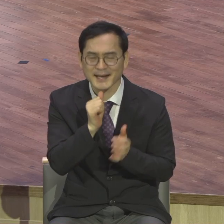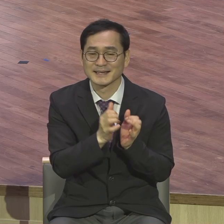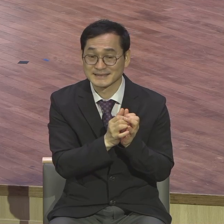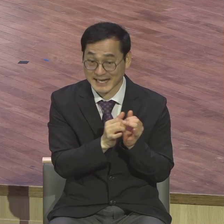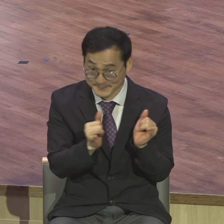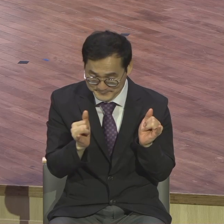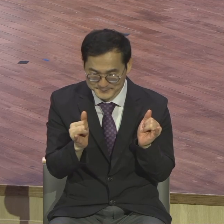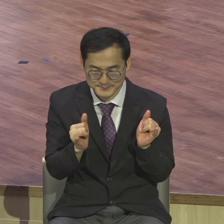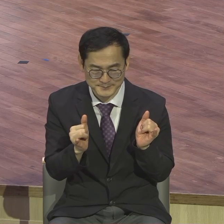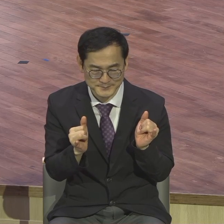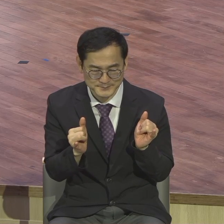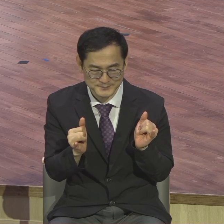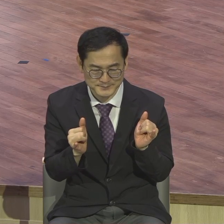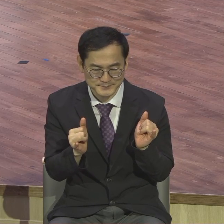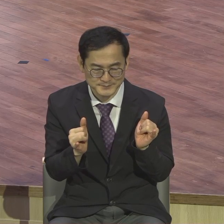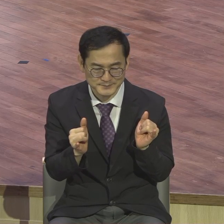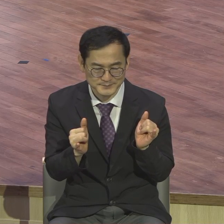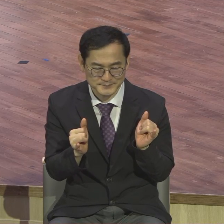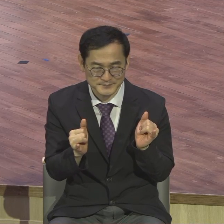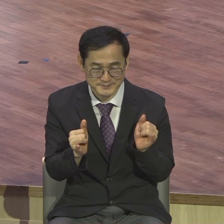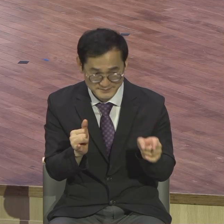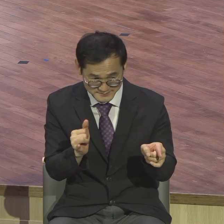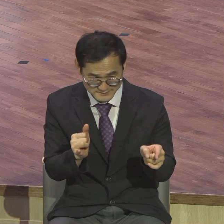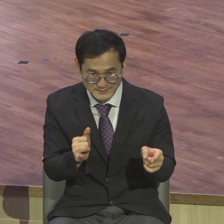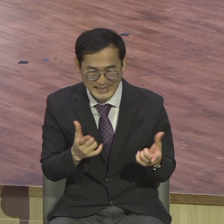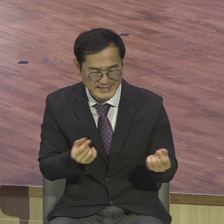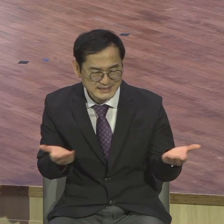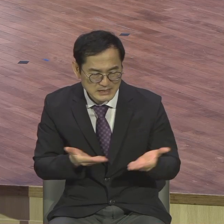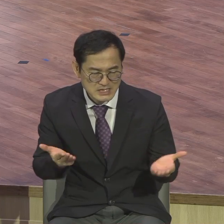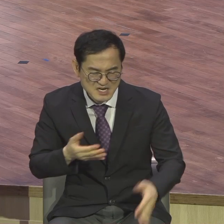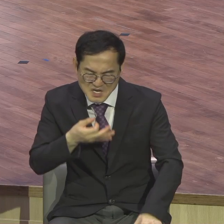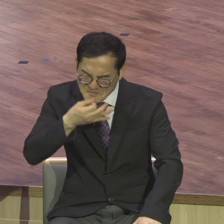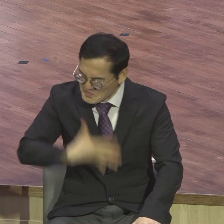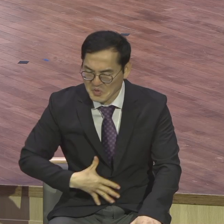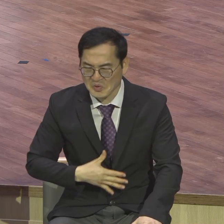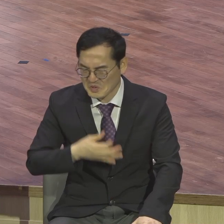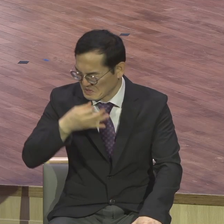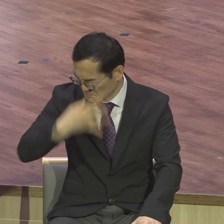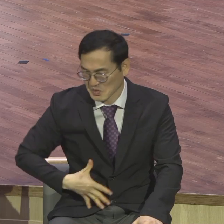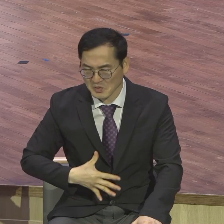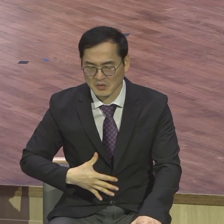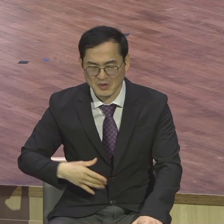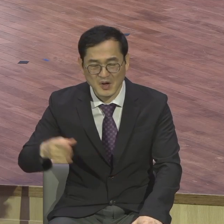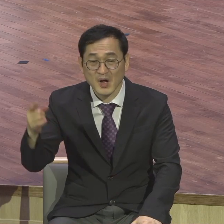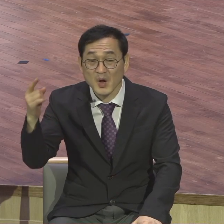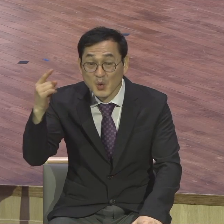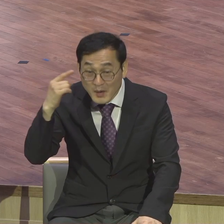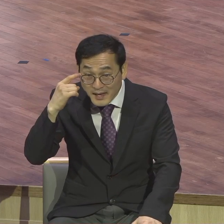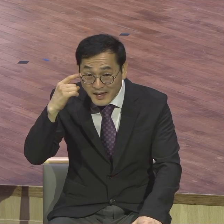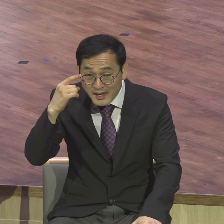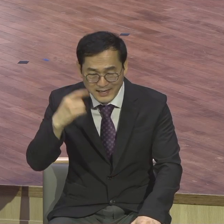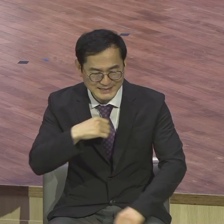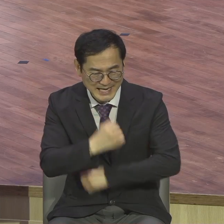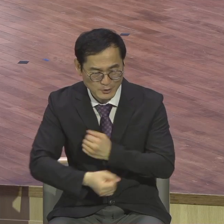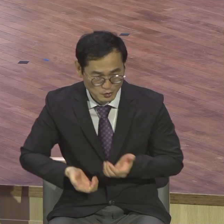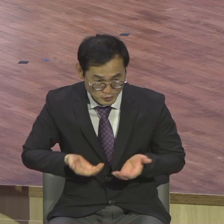가장 같이 일하기 힘든 사람들입니다 왜냐 자유를 주면 함정이라고